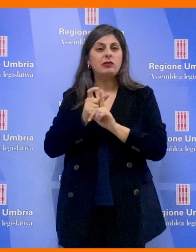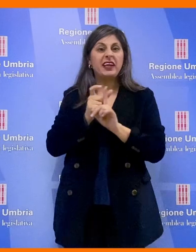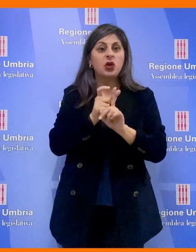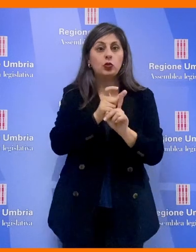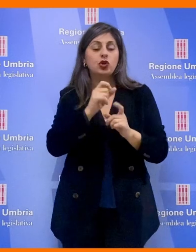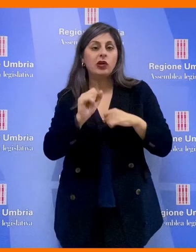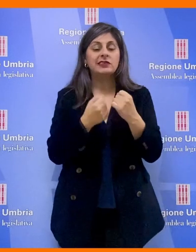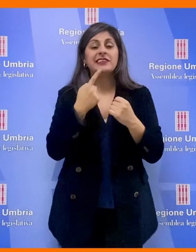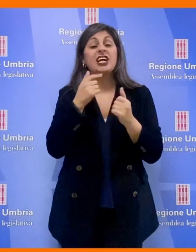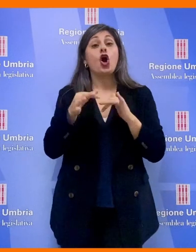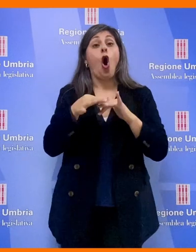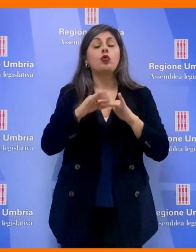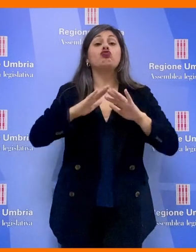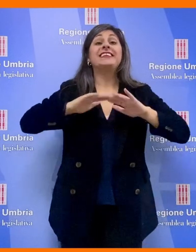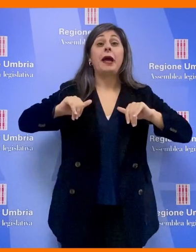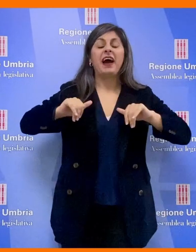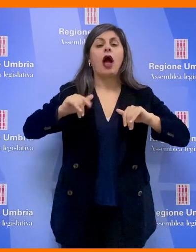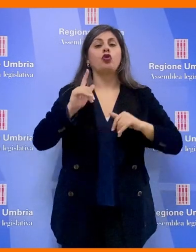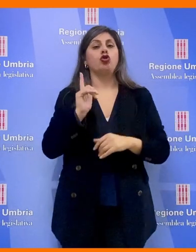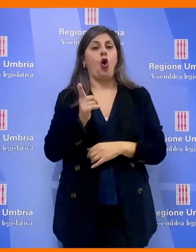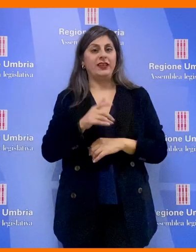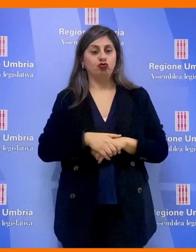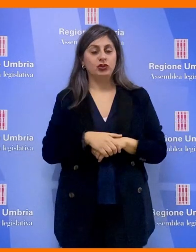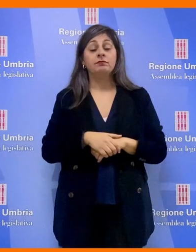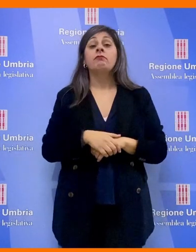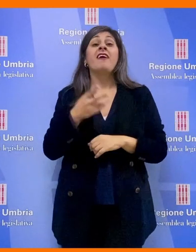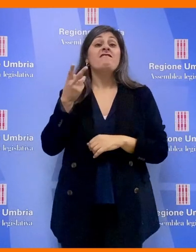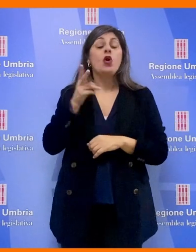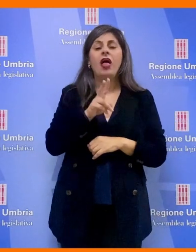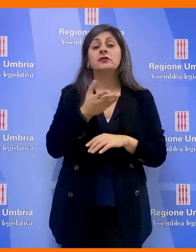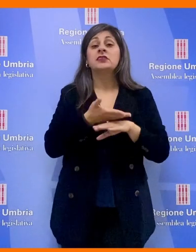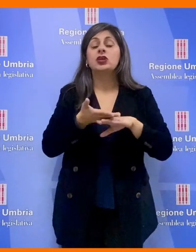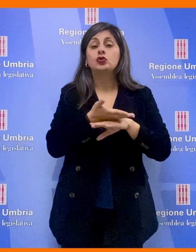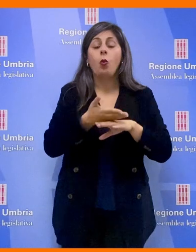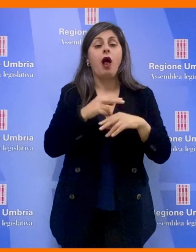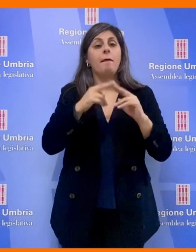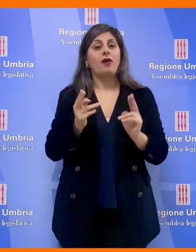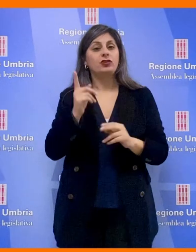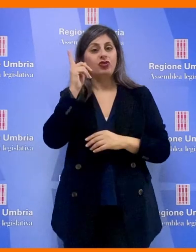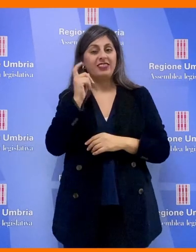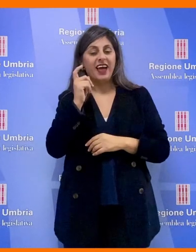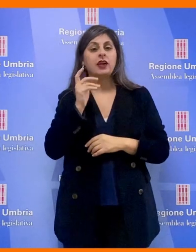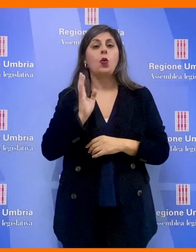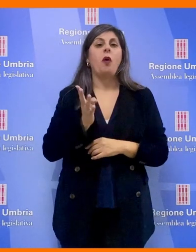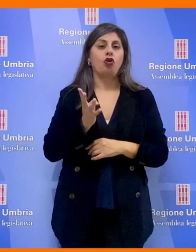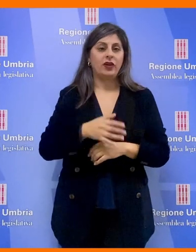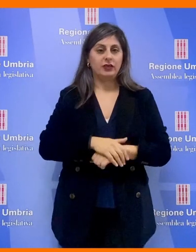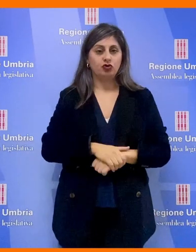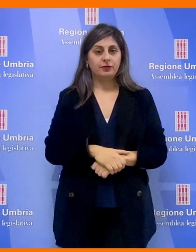commessi dal coniuge separato sono 12. Le violenze sessuali commesse in provincia di Terni sono 14.